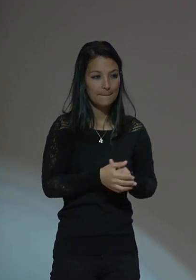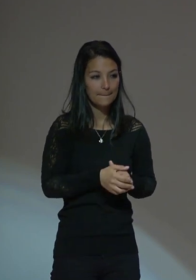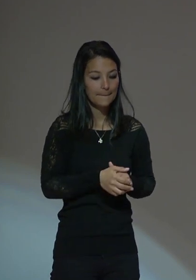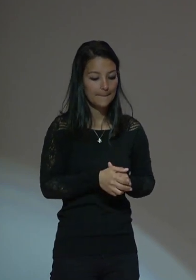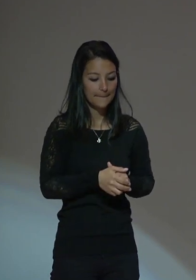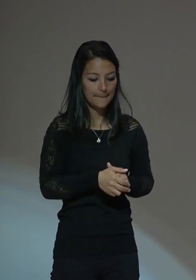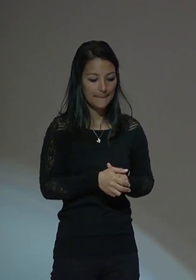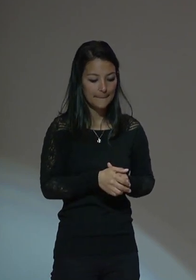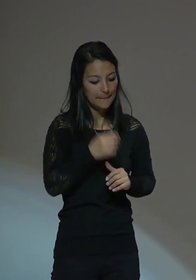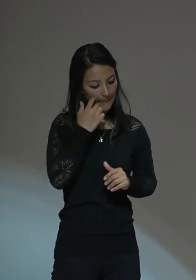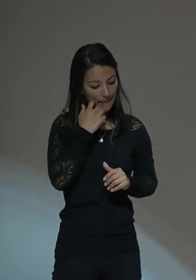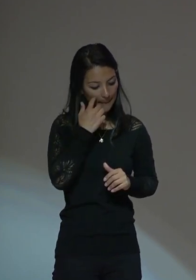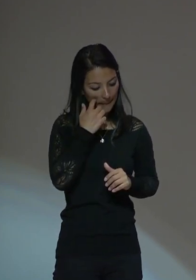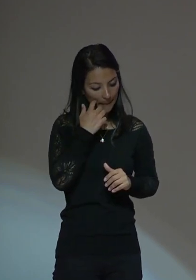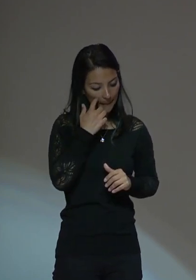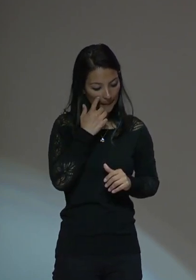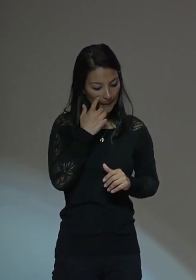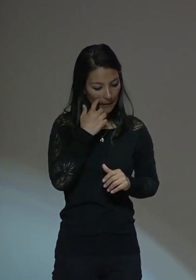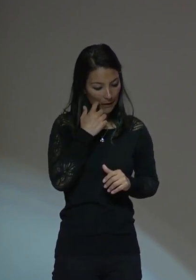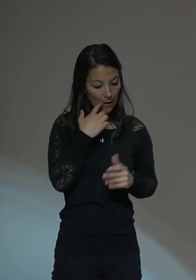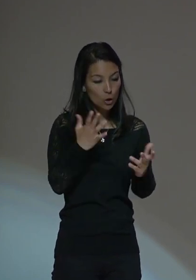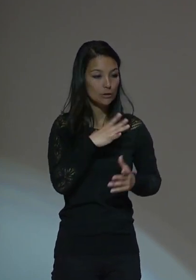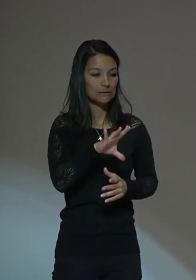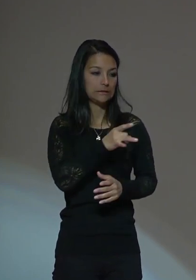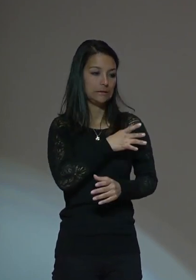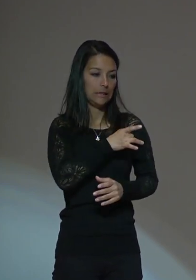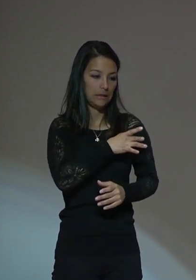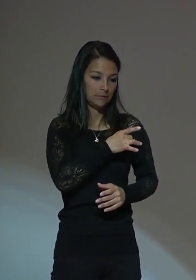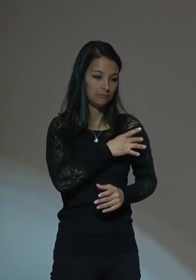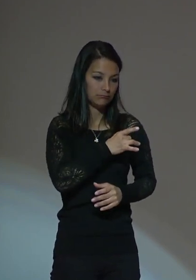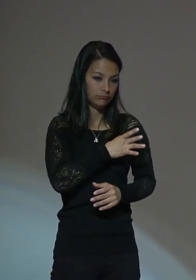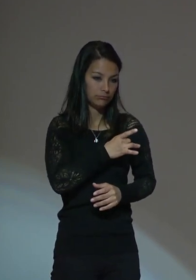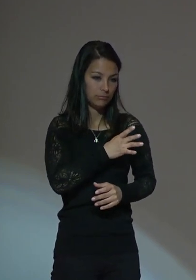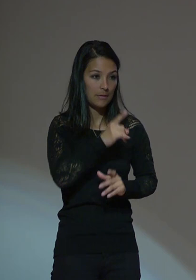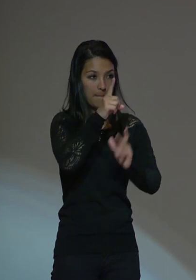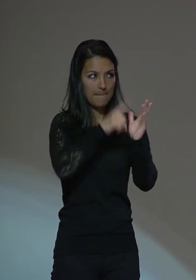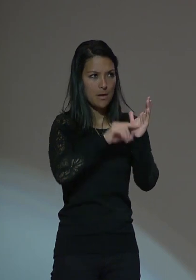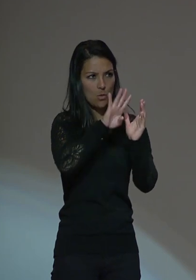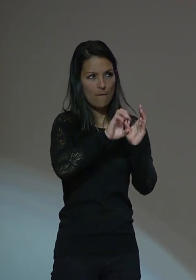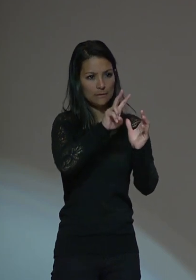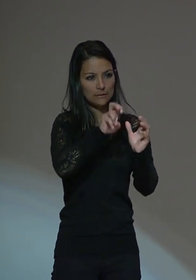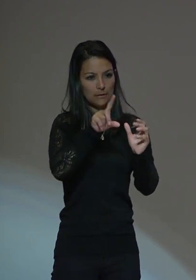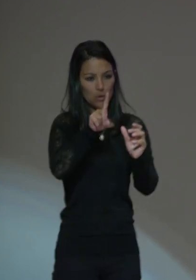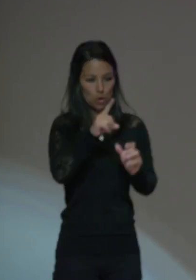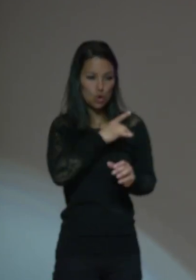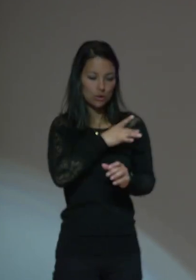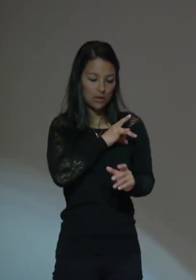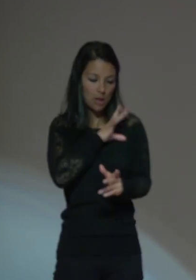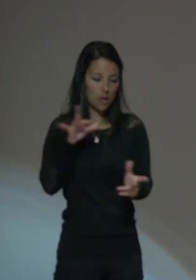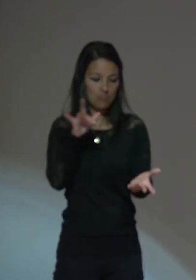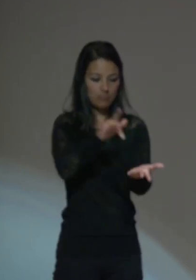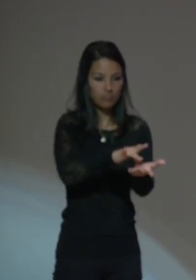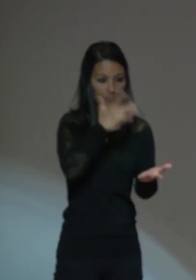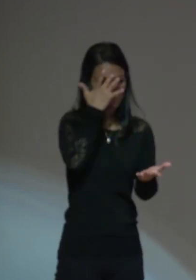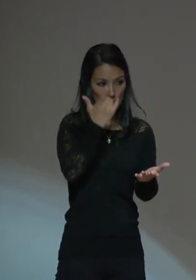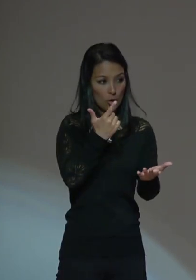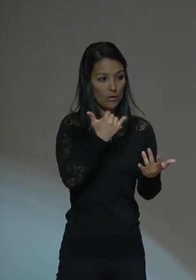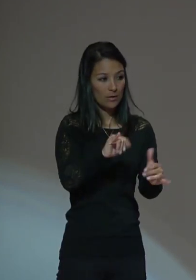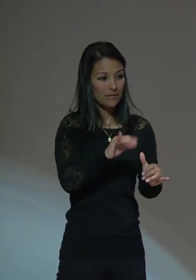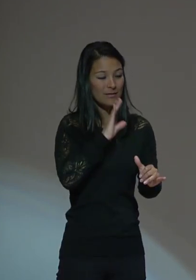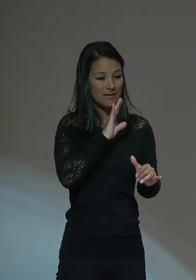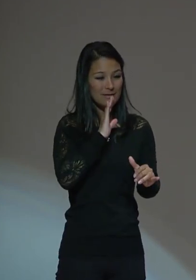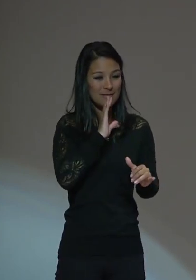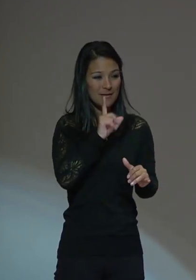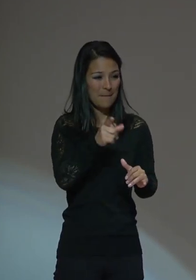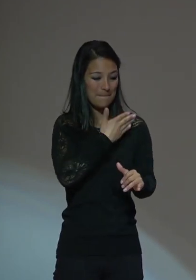estuve en Chile en 71 porque en este momento Salvador Allende